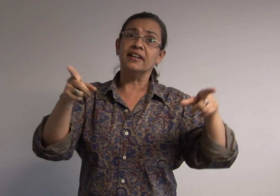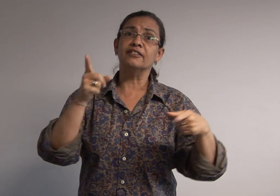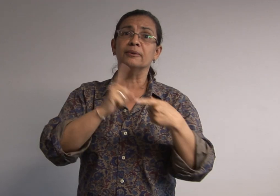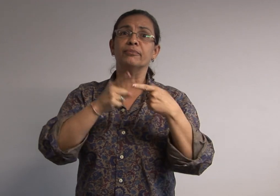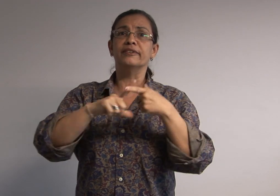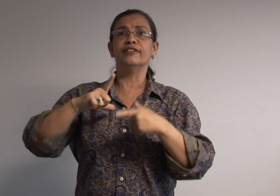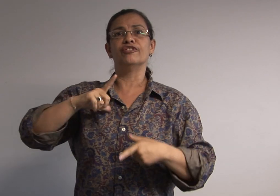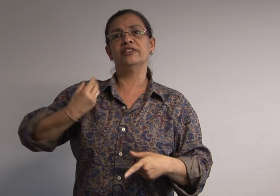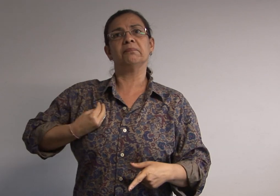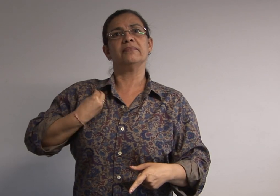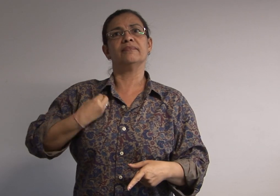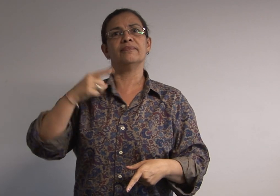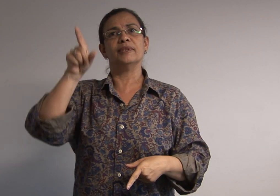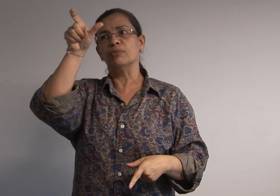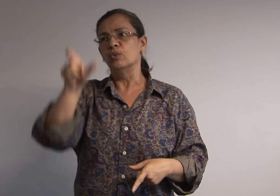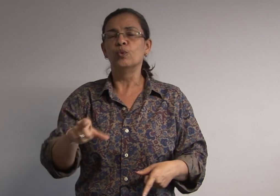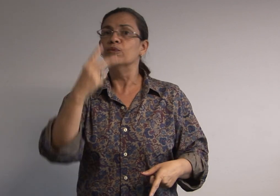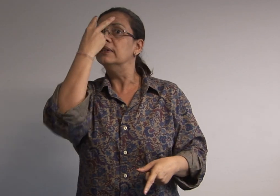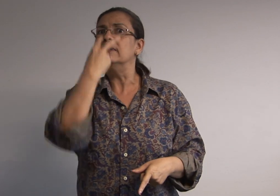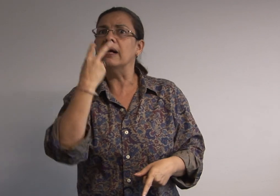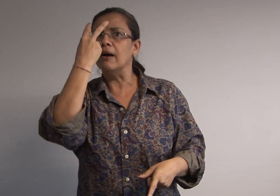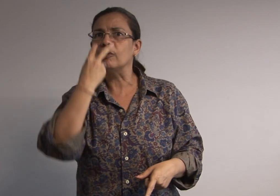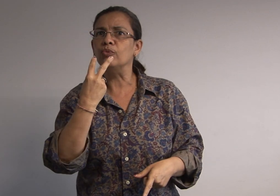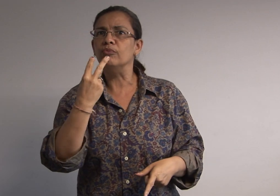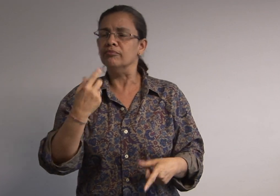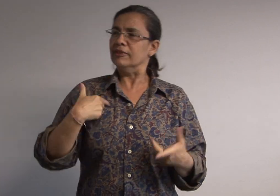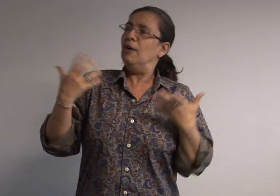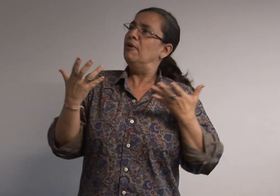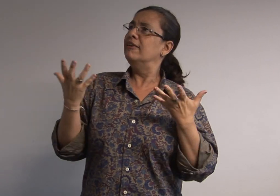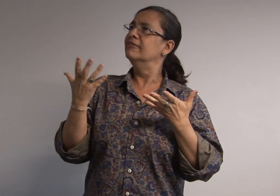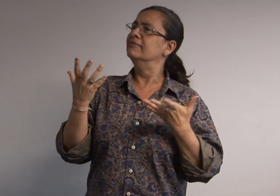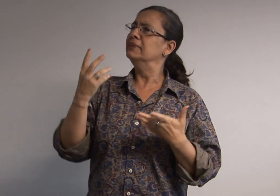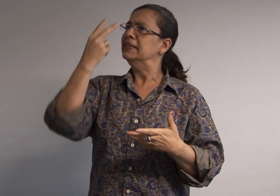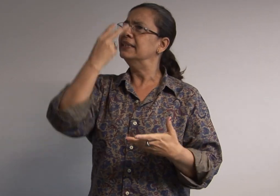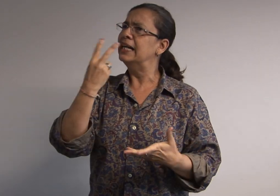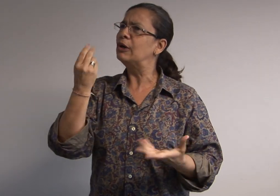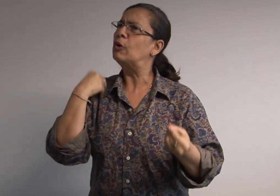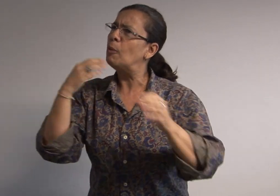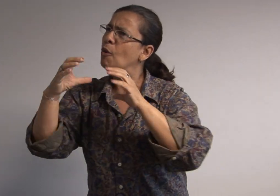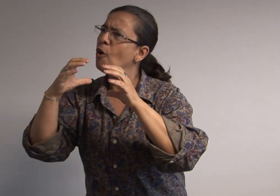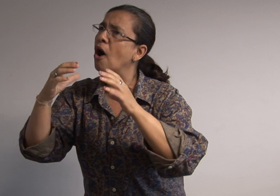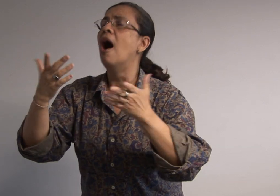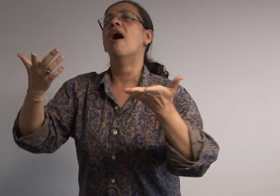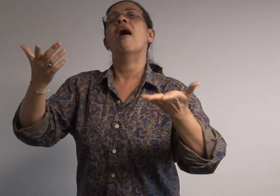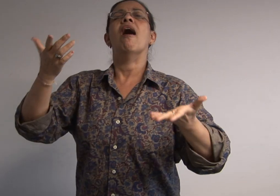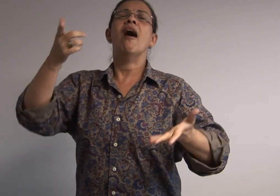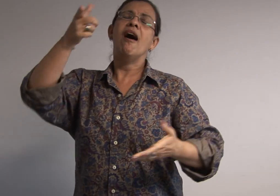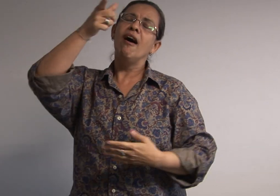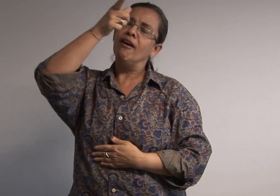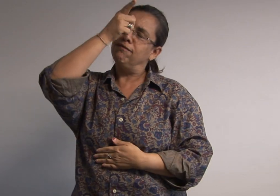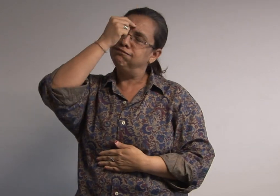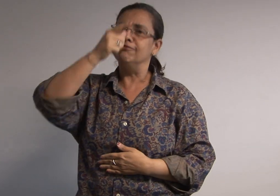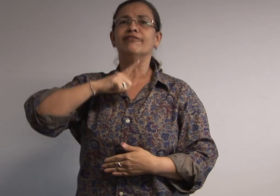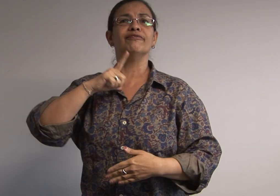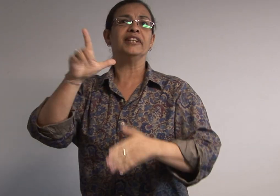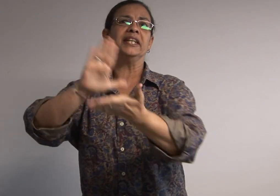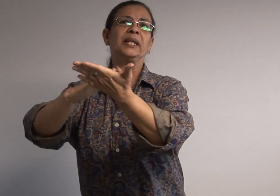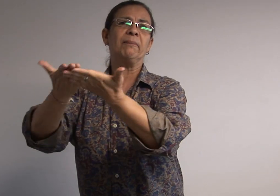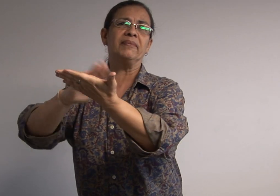pessoas com deficiência na web. Eu achei bem interessante, e aí fiquei sabendo que eu